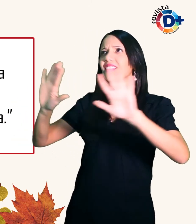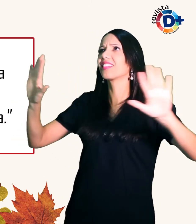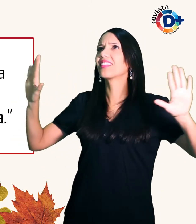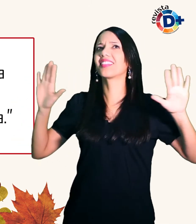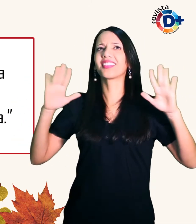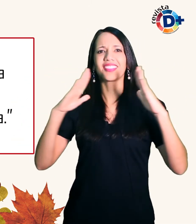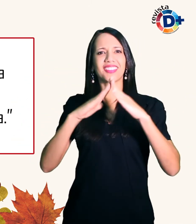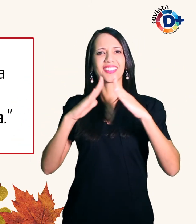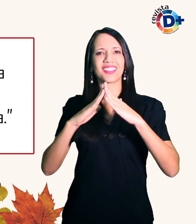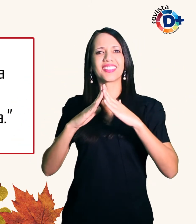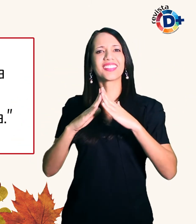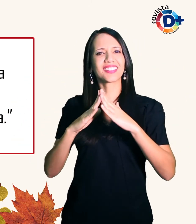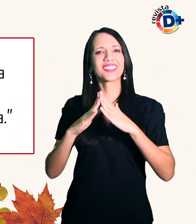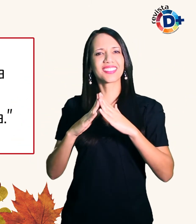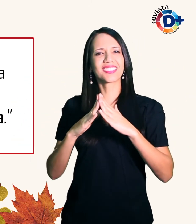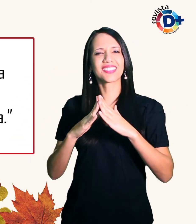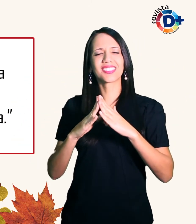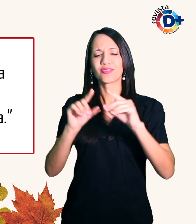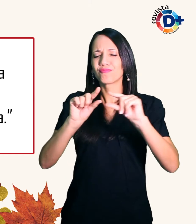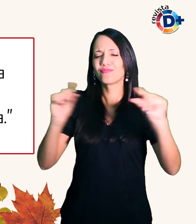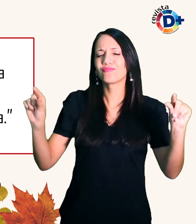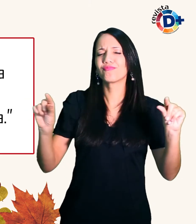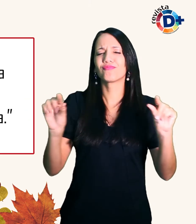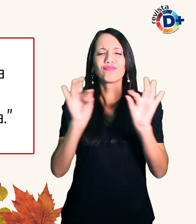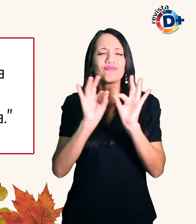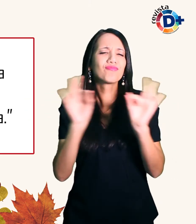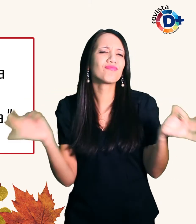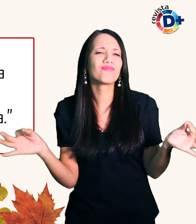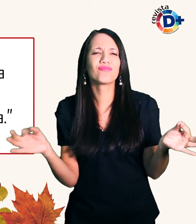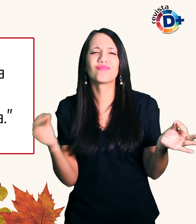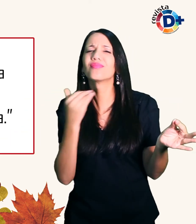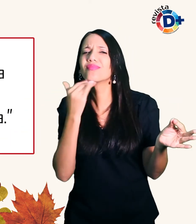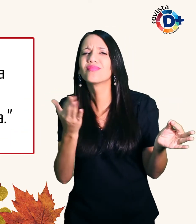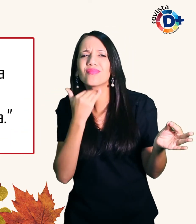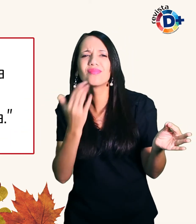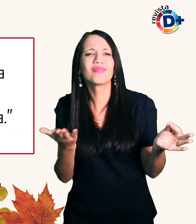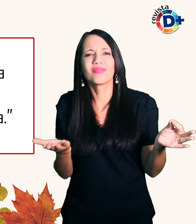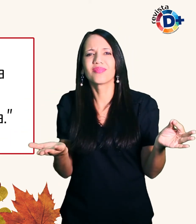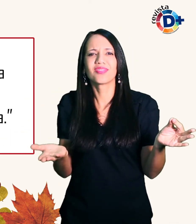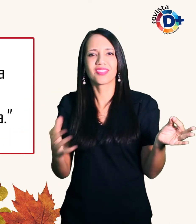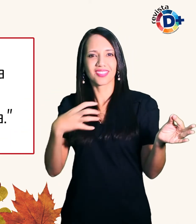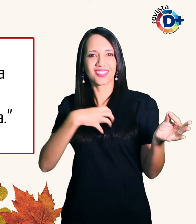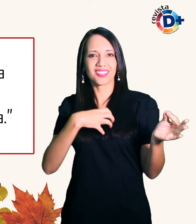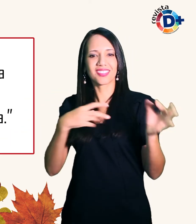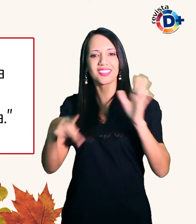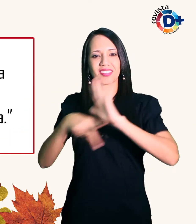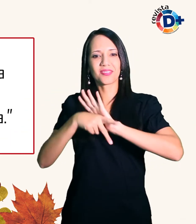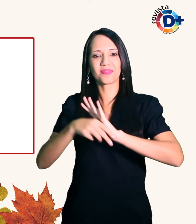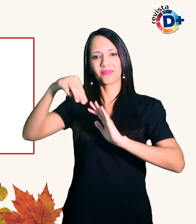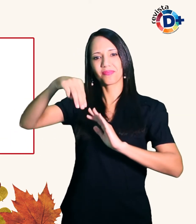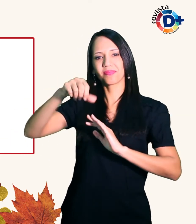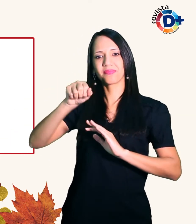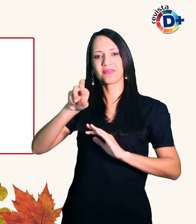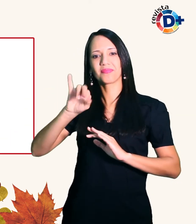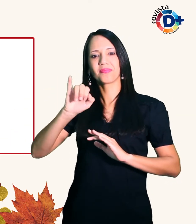Seria uma frase qualquer Não fosse pelo fato de Marina Guimarães ser cega